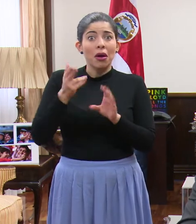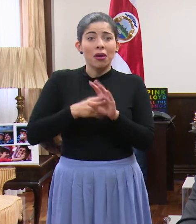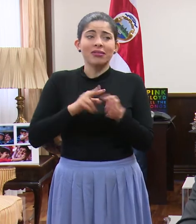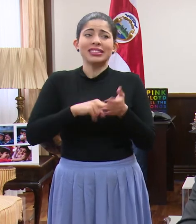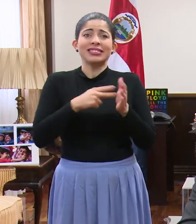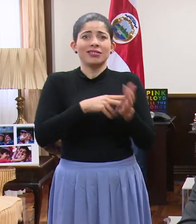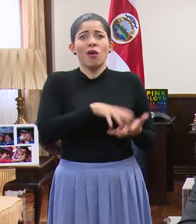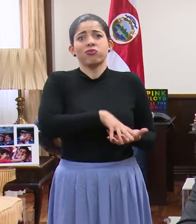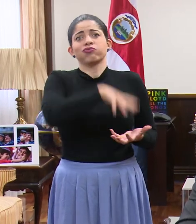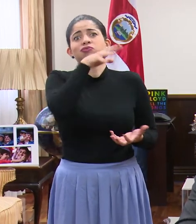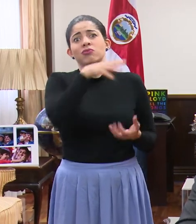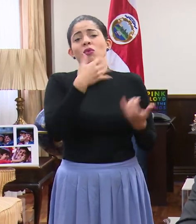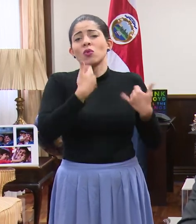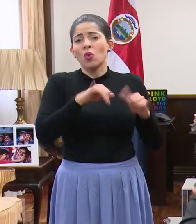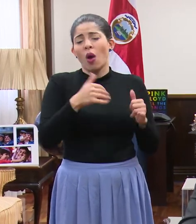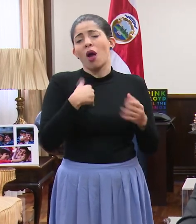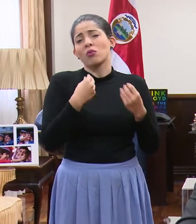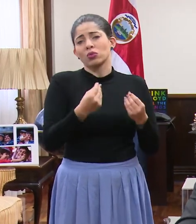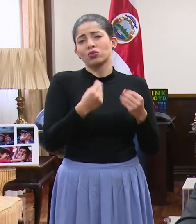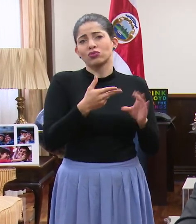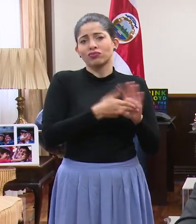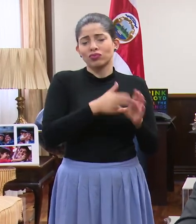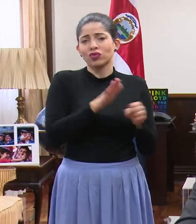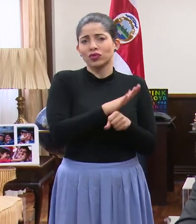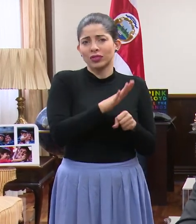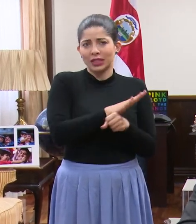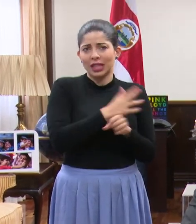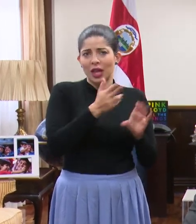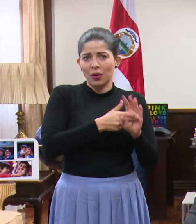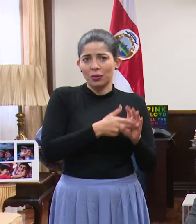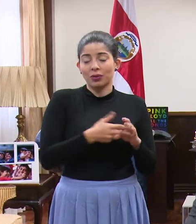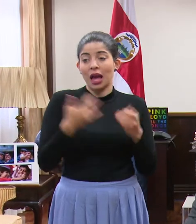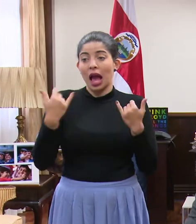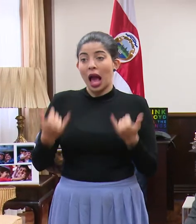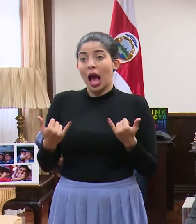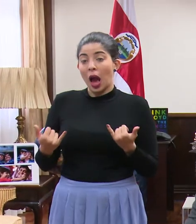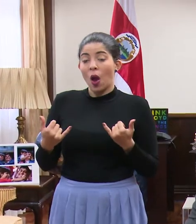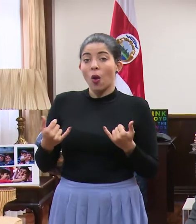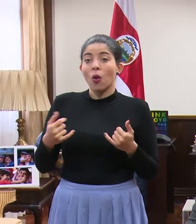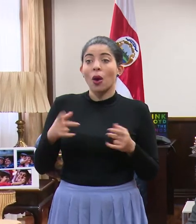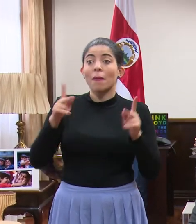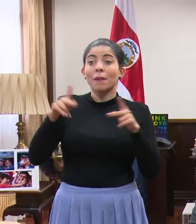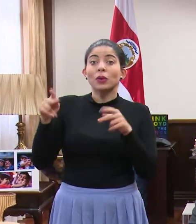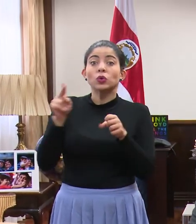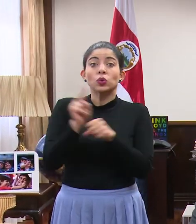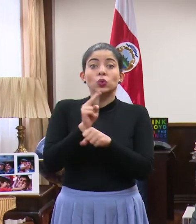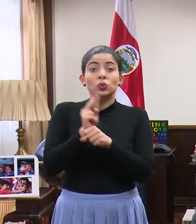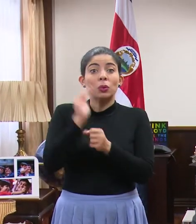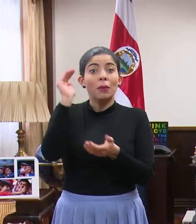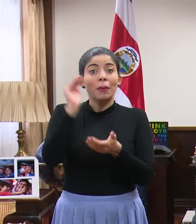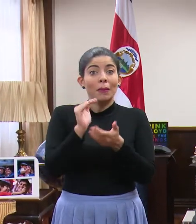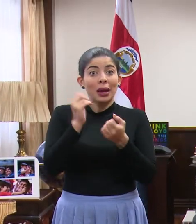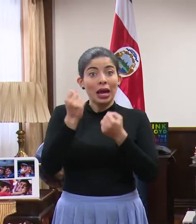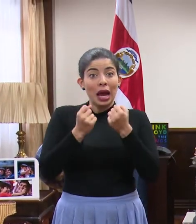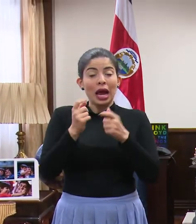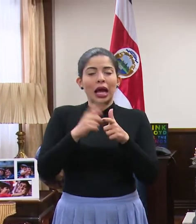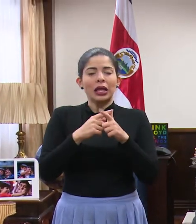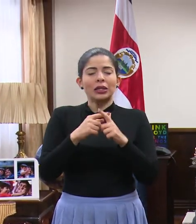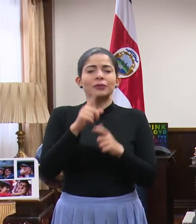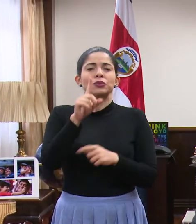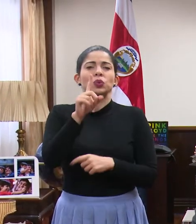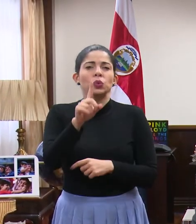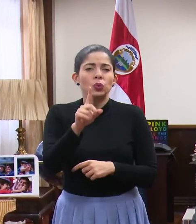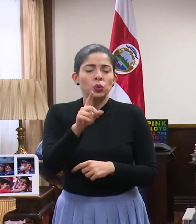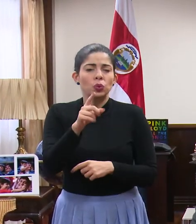tiene suficiente combustible. Es por eso, como hay menos demanda, que a una petición